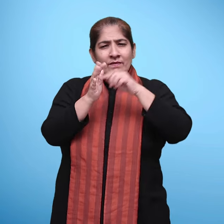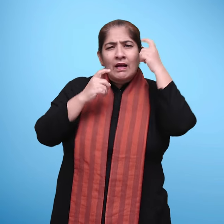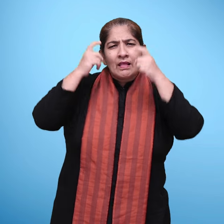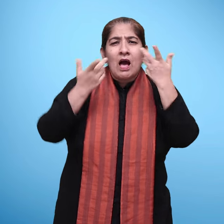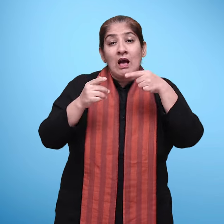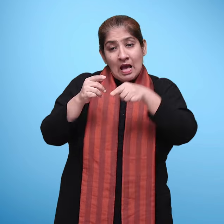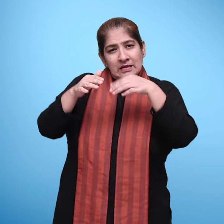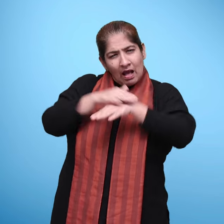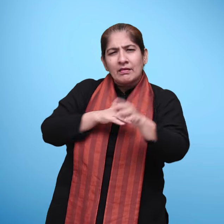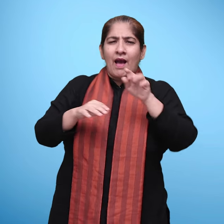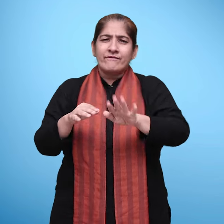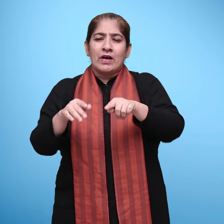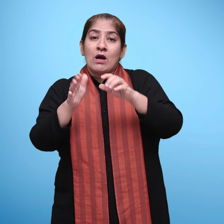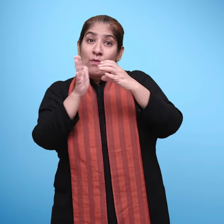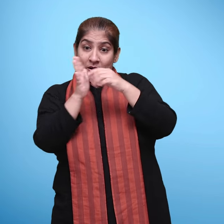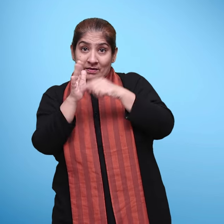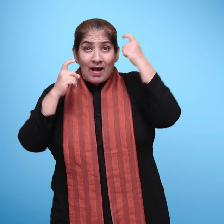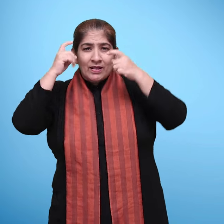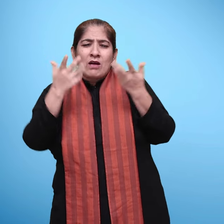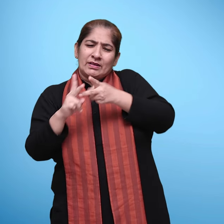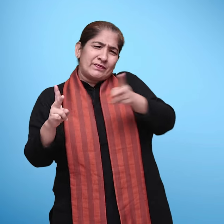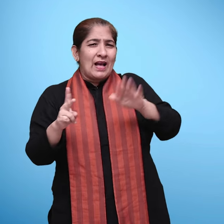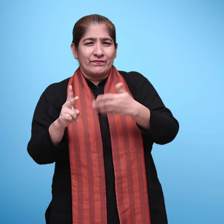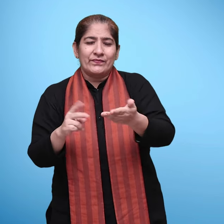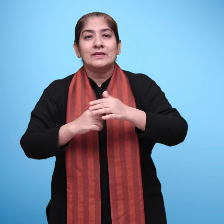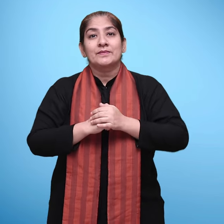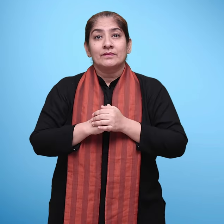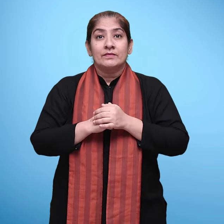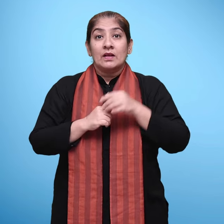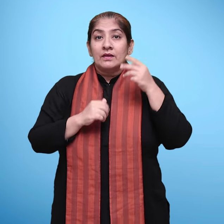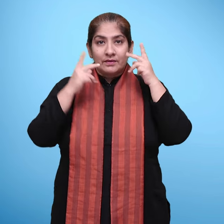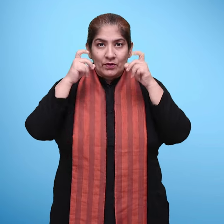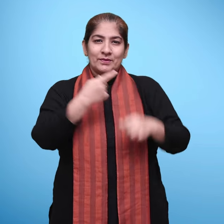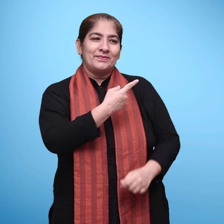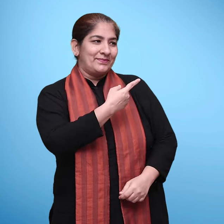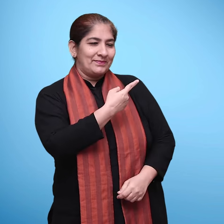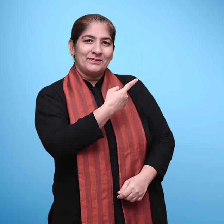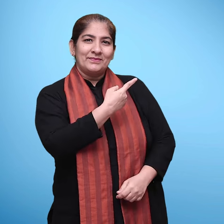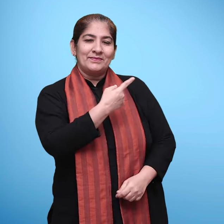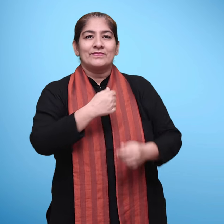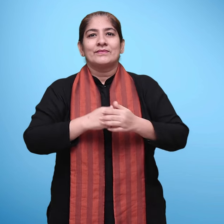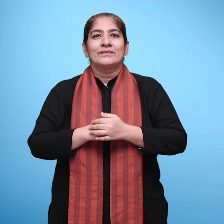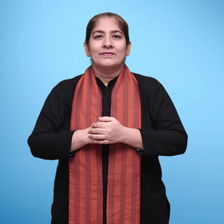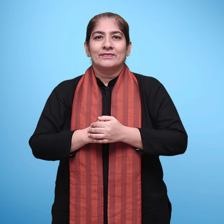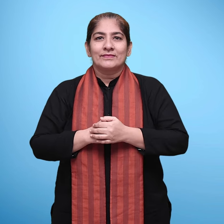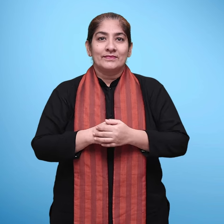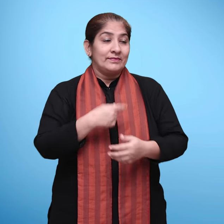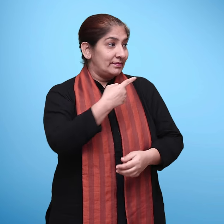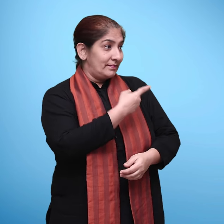अंतरगत दी गई ये पहेलियां देखी जा सकती है मेरे पिता के पिता, मेरे, मेरे नाम का